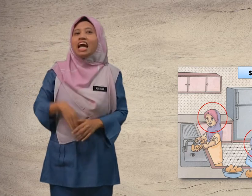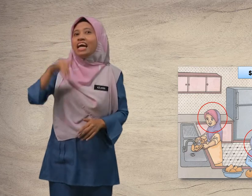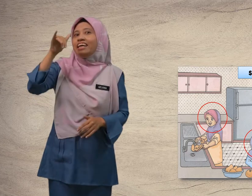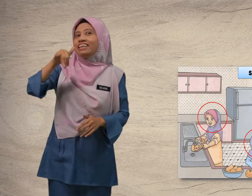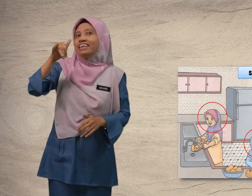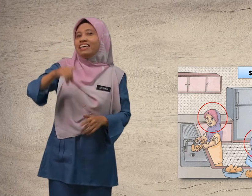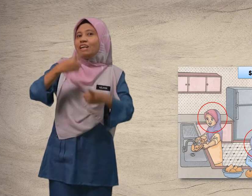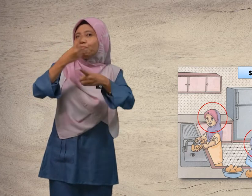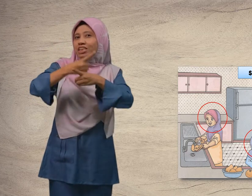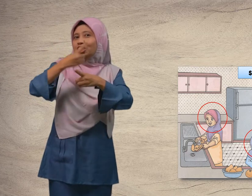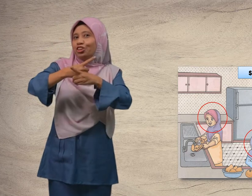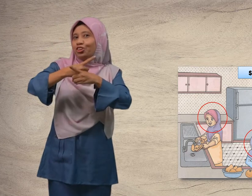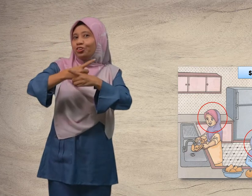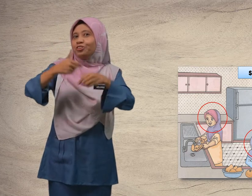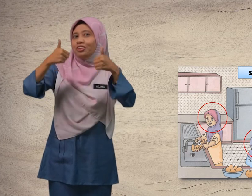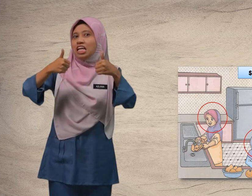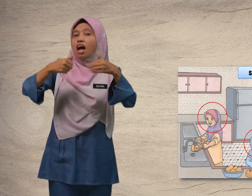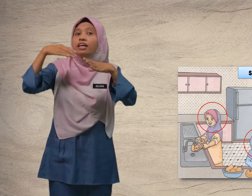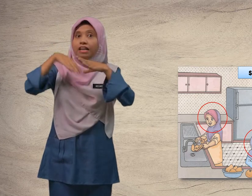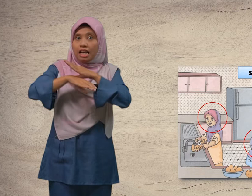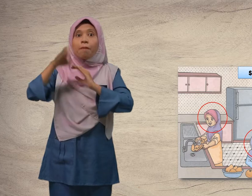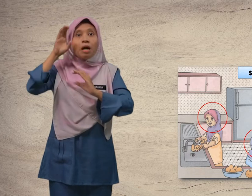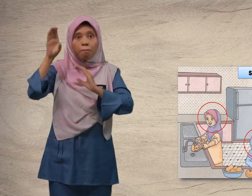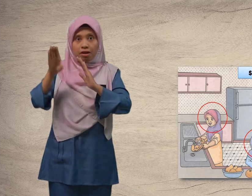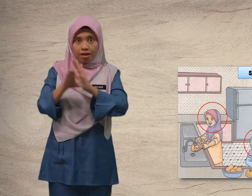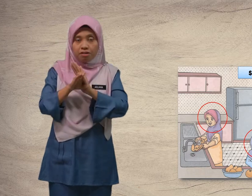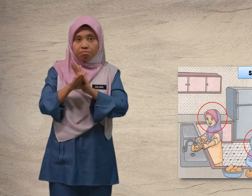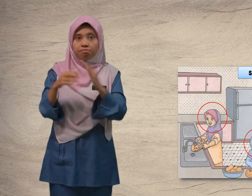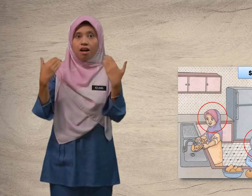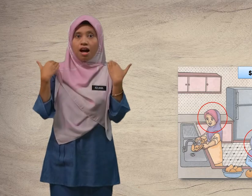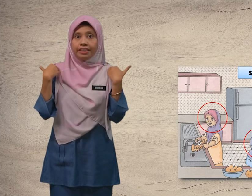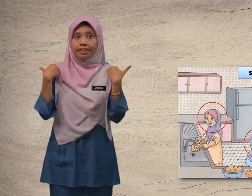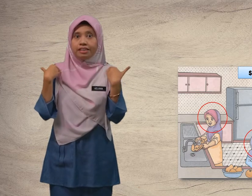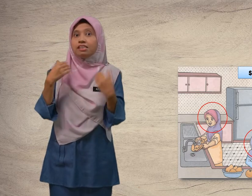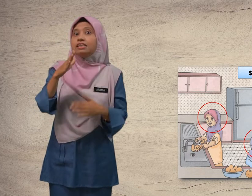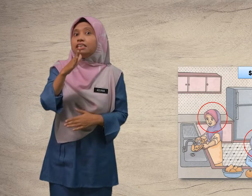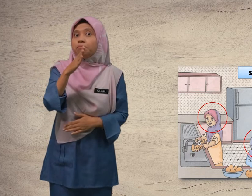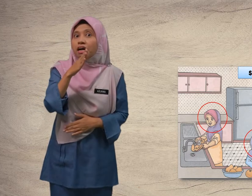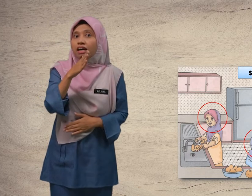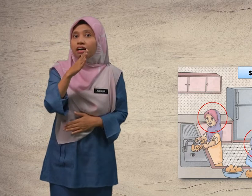Ya, betul. Dalam gambar, ada emak,